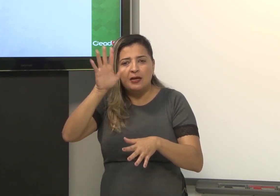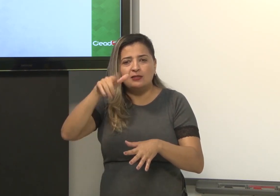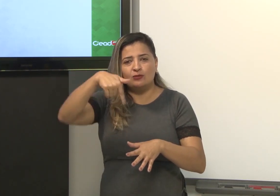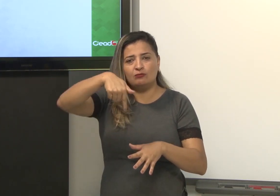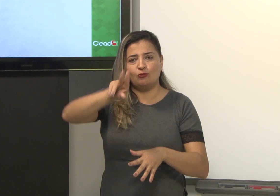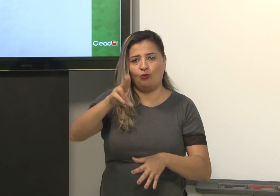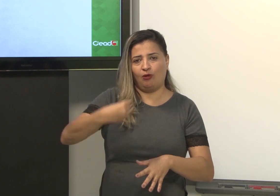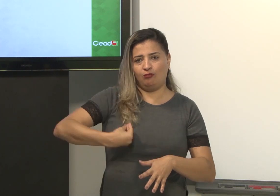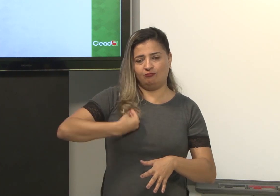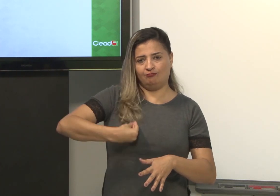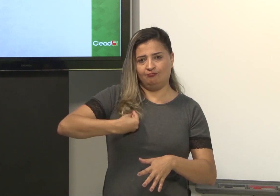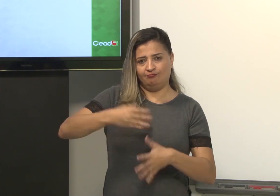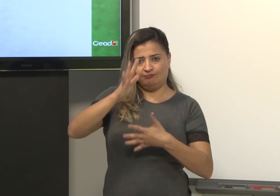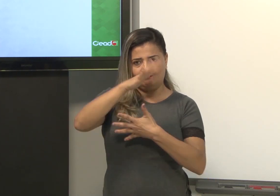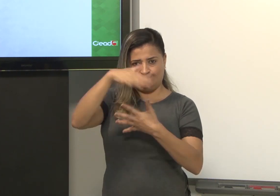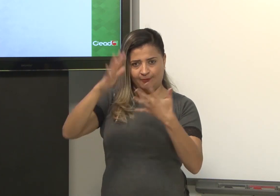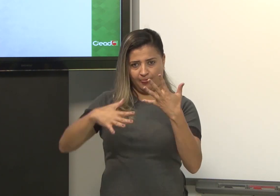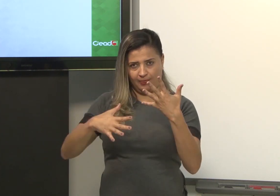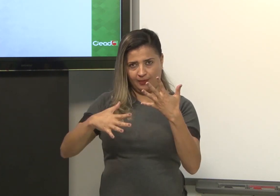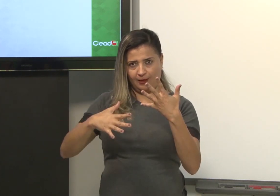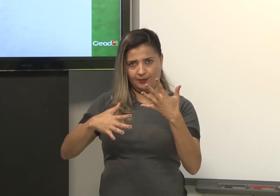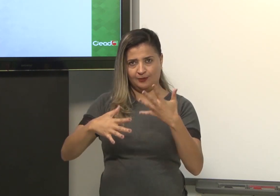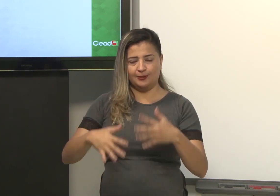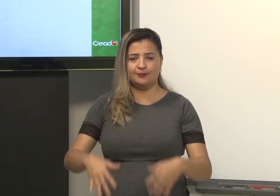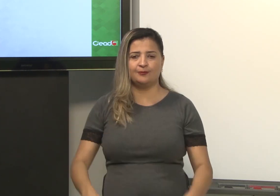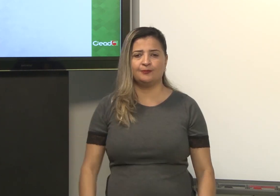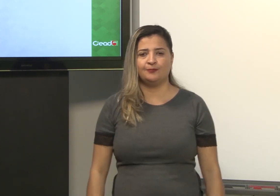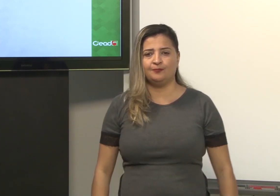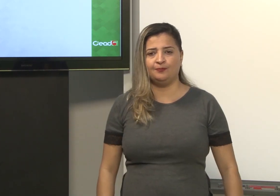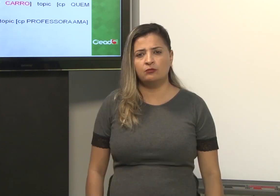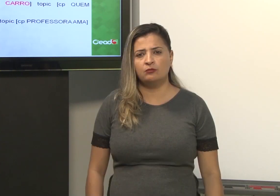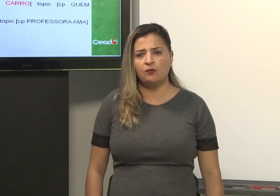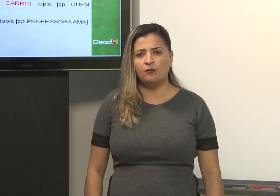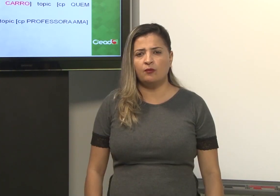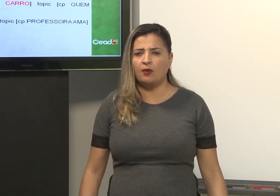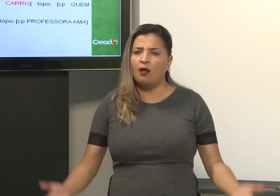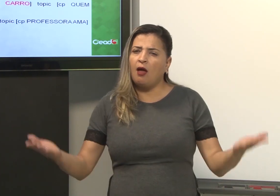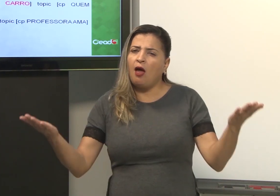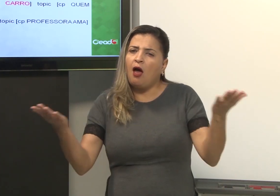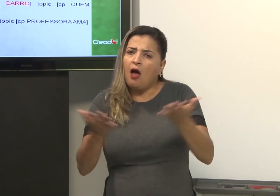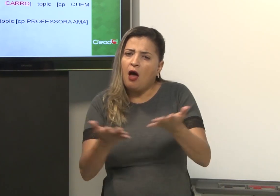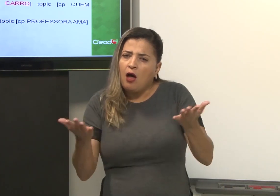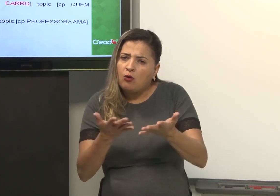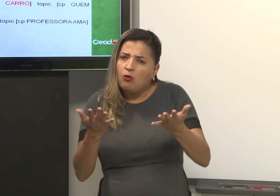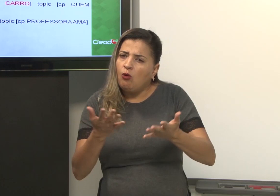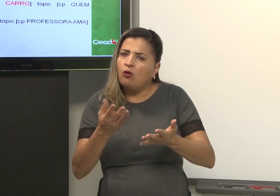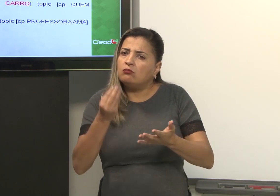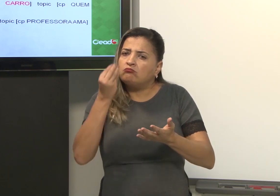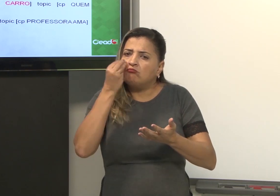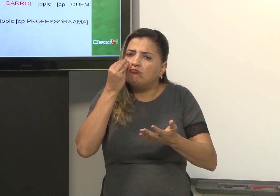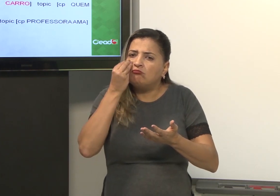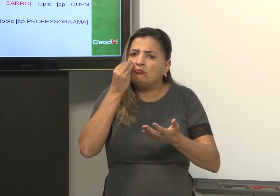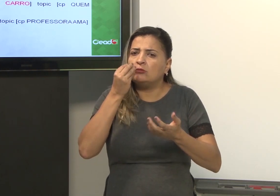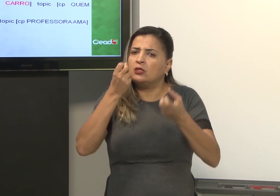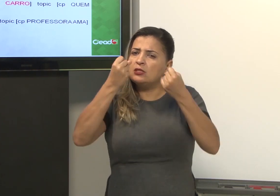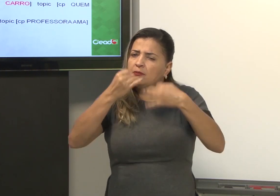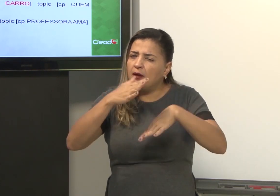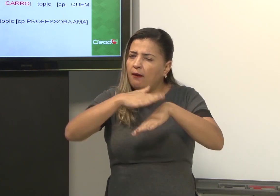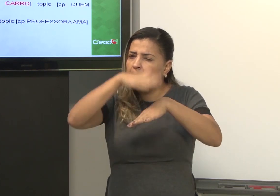em outras frases da Libras. Agora nós vamos explicar um pouquinho